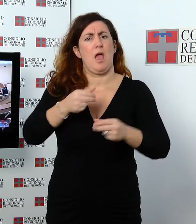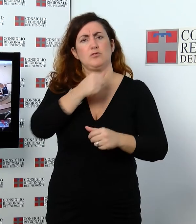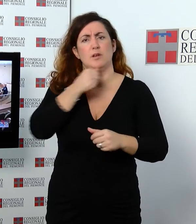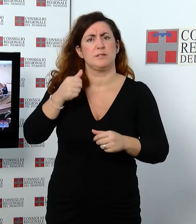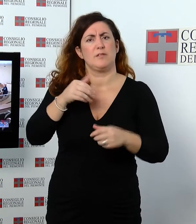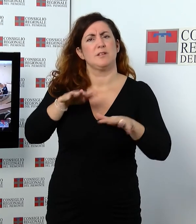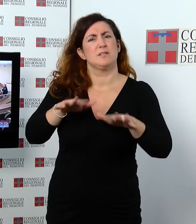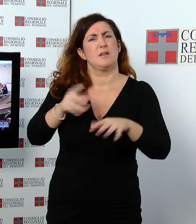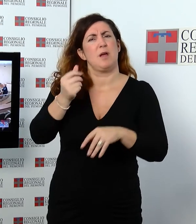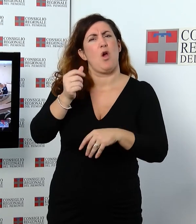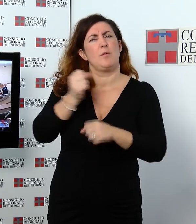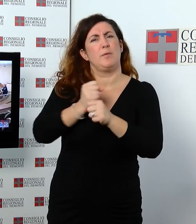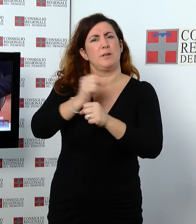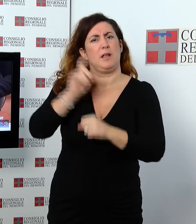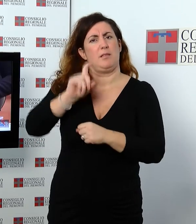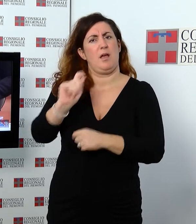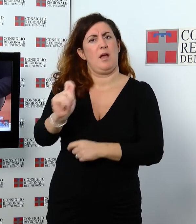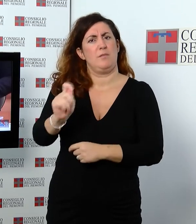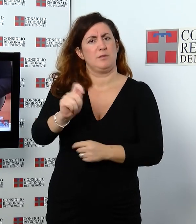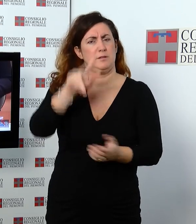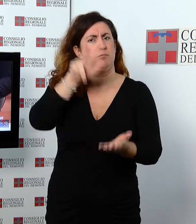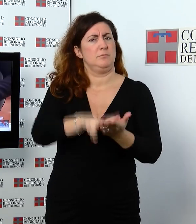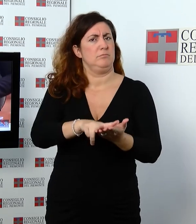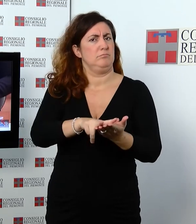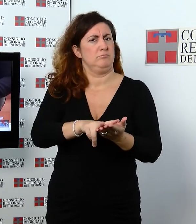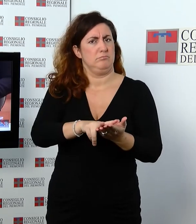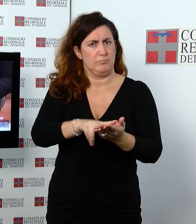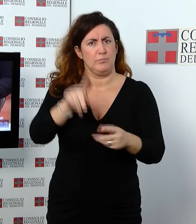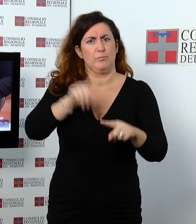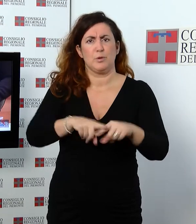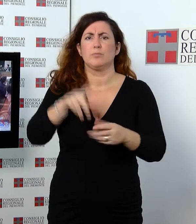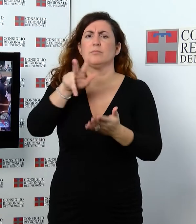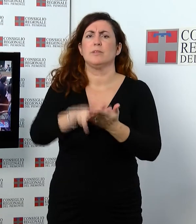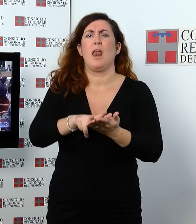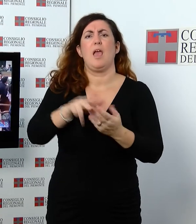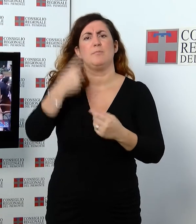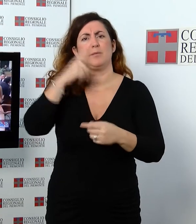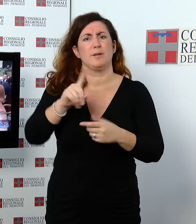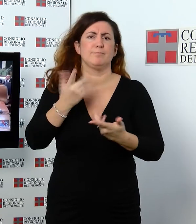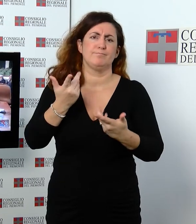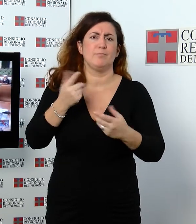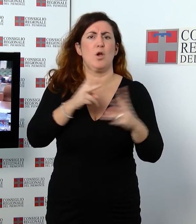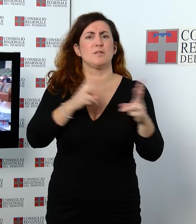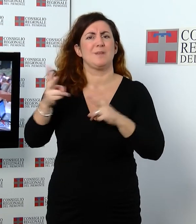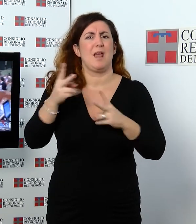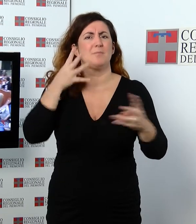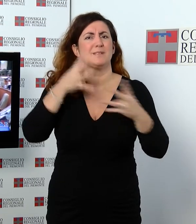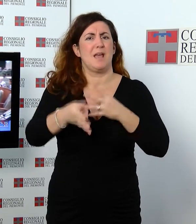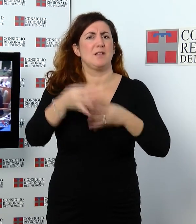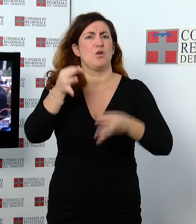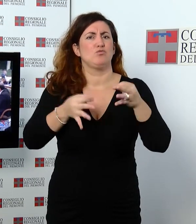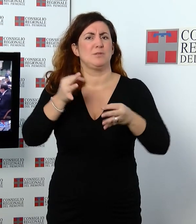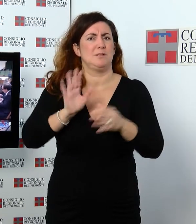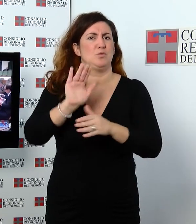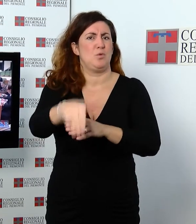debiti verso il sistema economico piemontese e una delibera per il superamento degli ospedali psichiatrici giudiziari. All'unanimità ha poi approvato